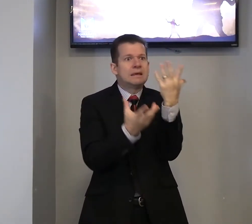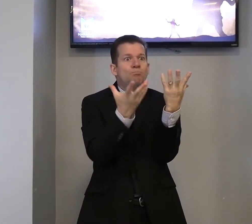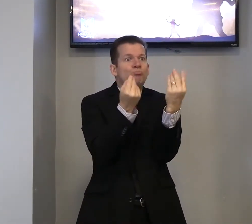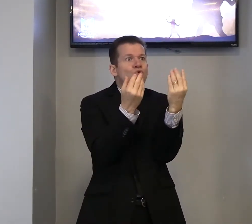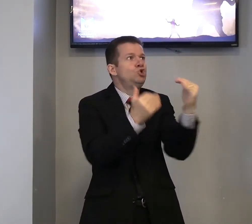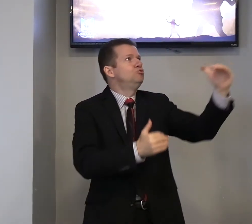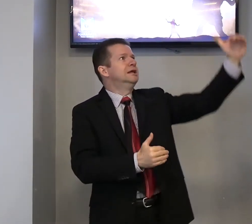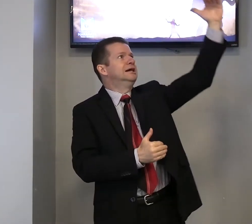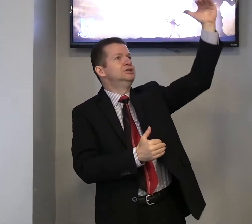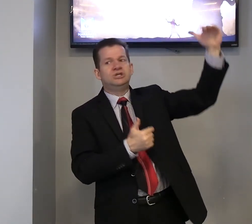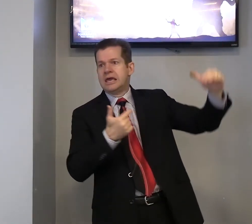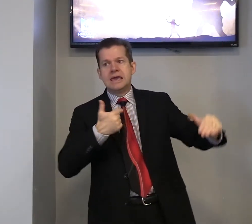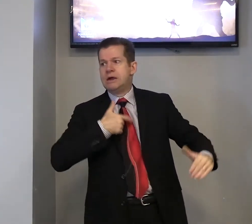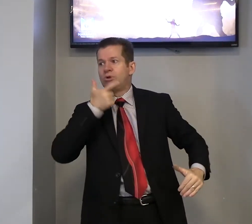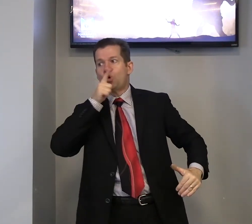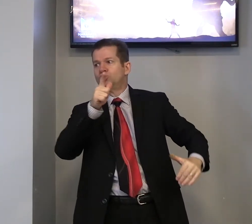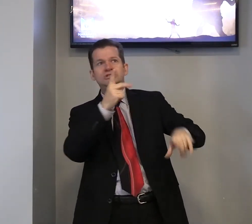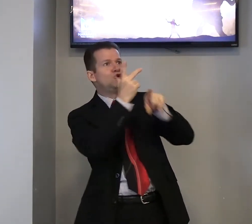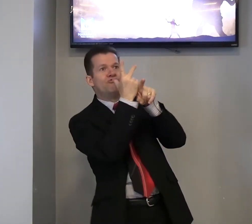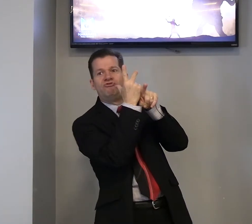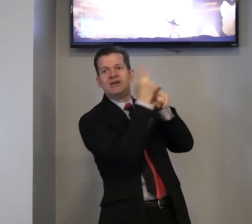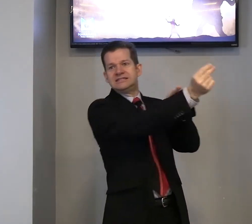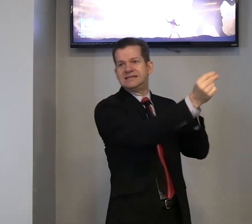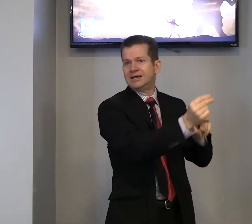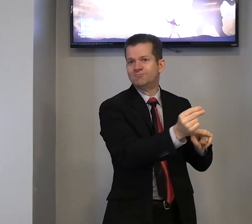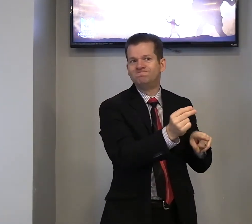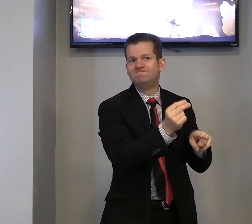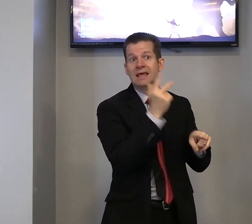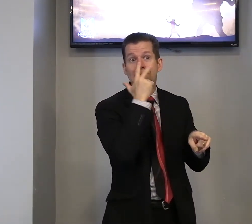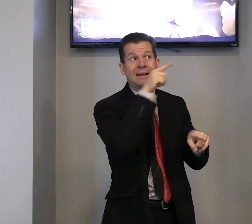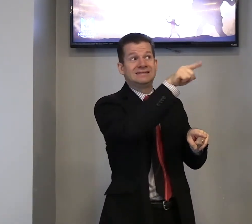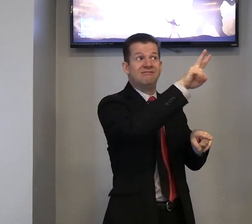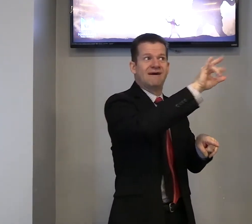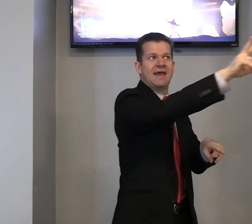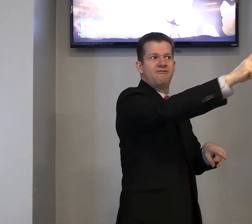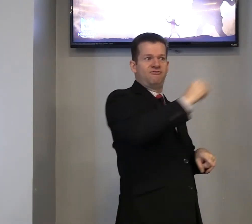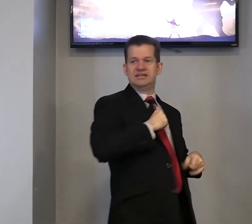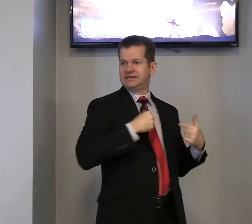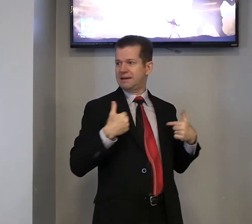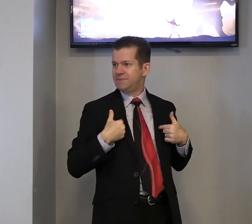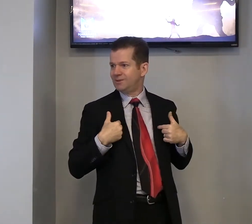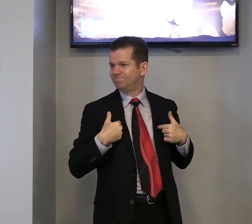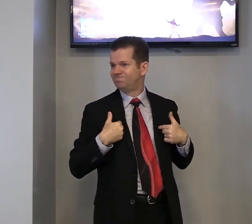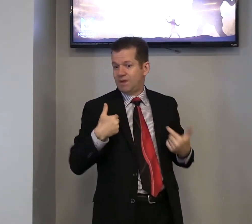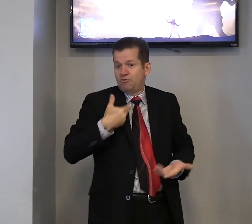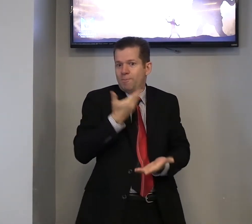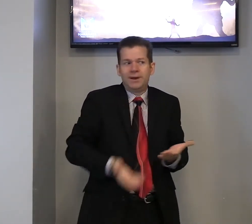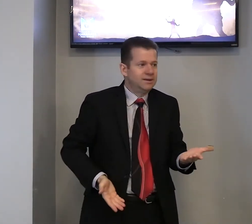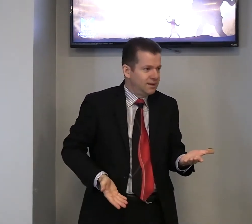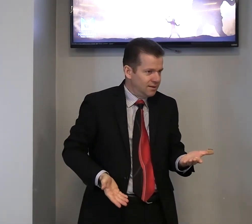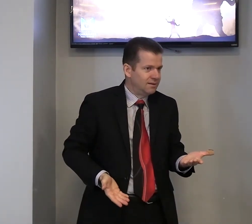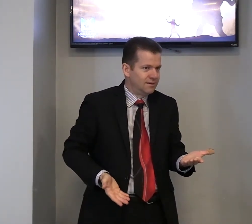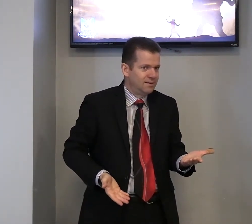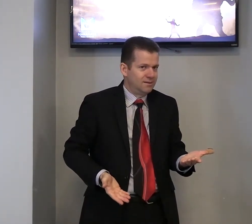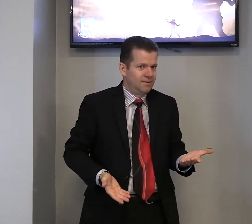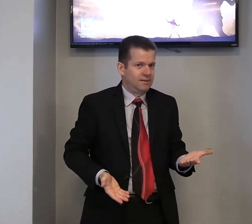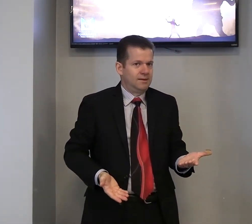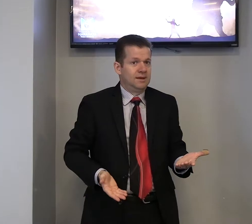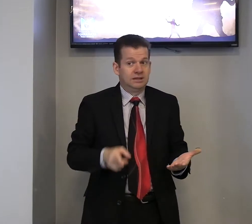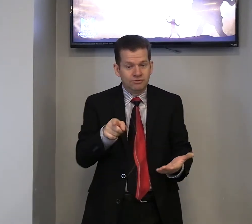que é muito grande, eu não consigo vencer. Parece que vai vencer a mim, eu vou perder. Então,